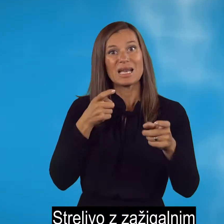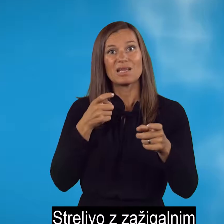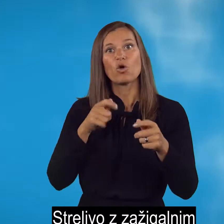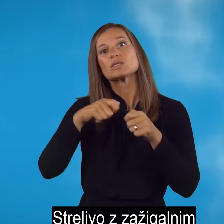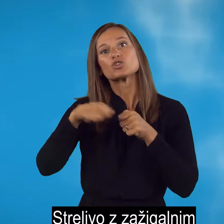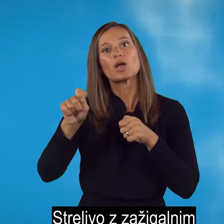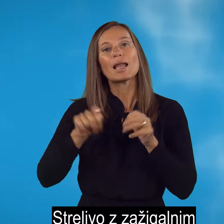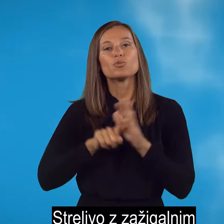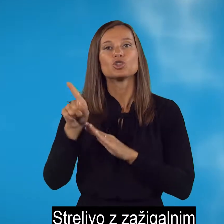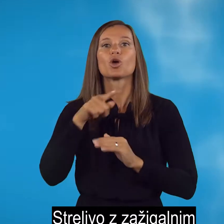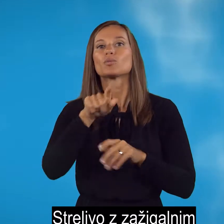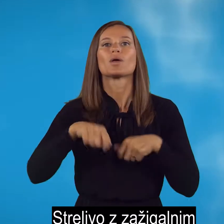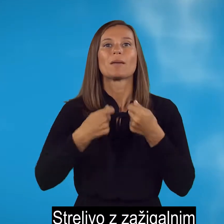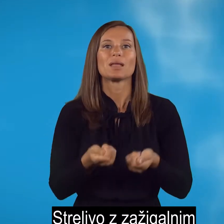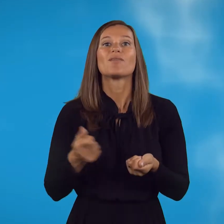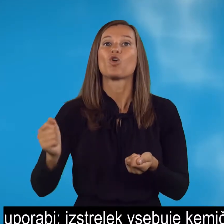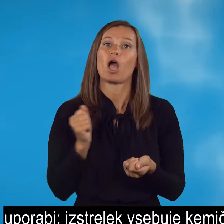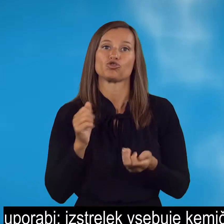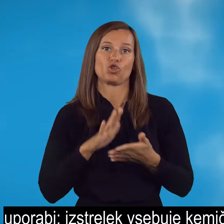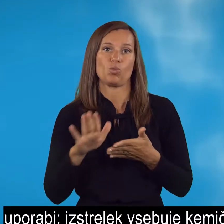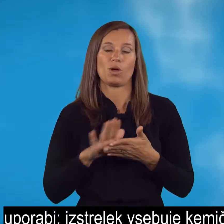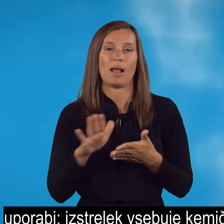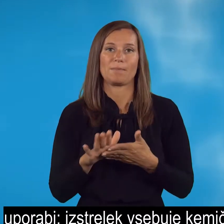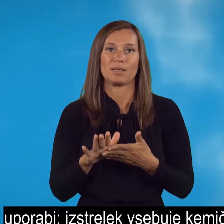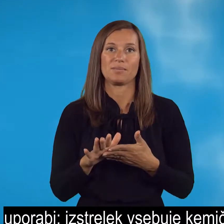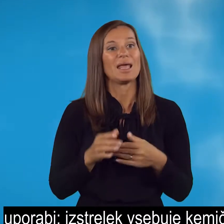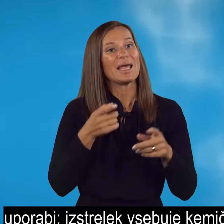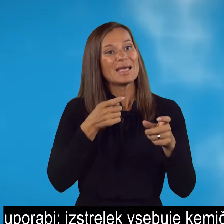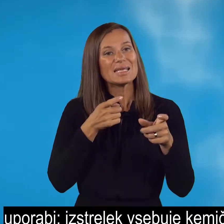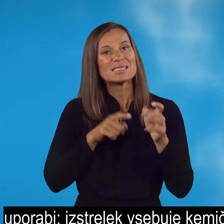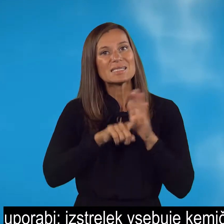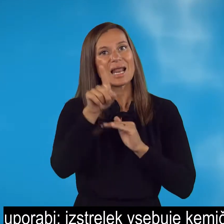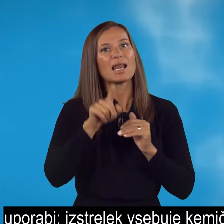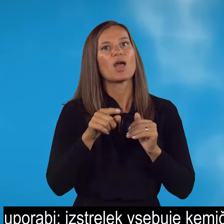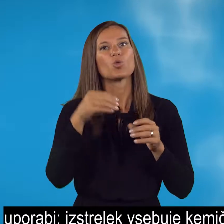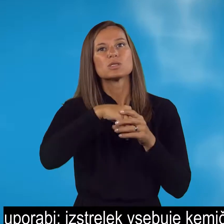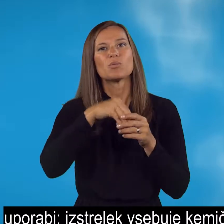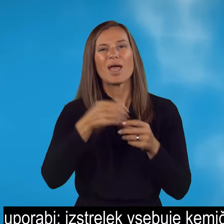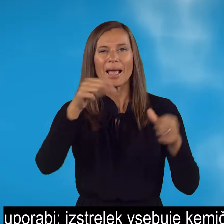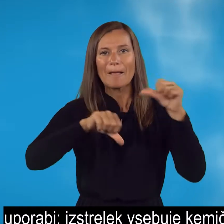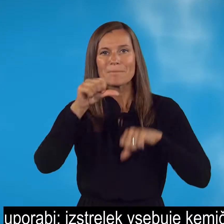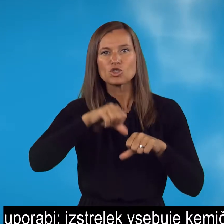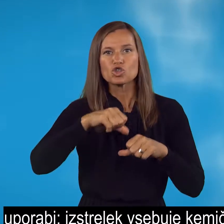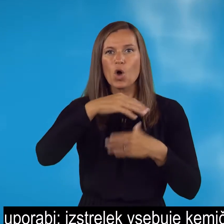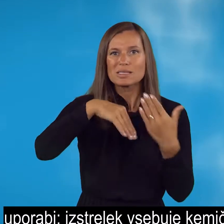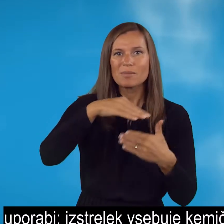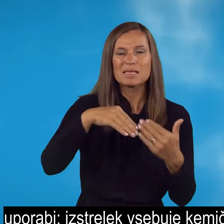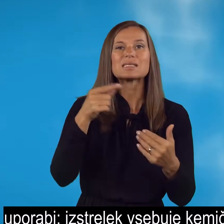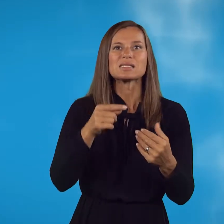zažigalnim učinkom je namenjeno vojaški uporabi. Izstrelek vsebuje kemično zmes, ki se v name pri dotiku